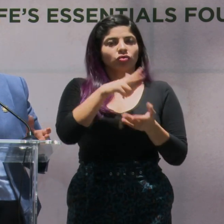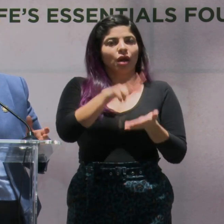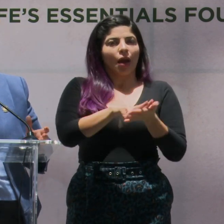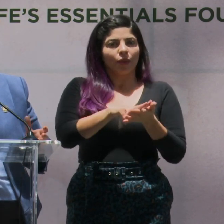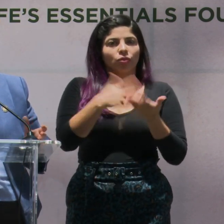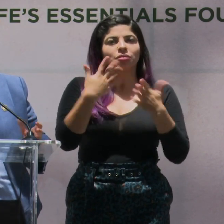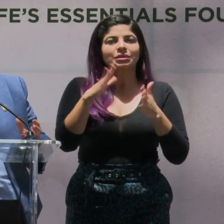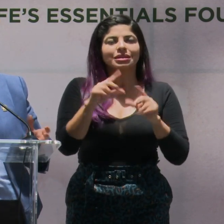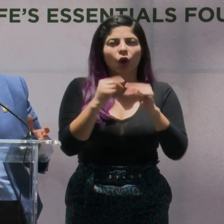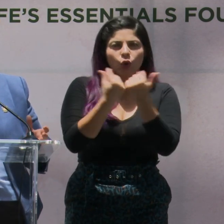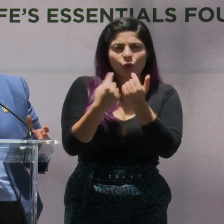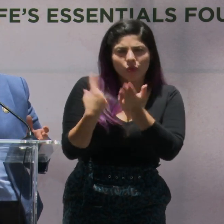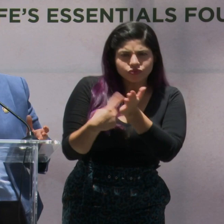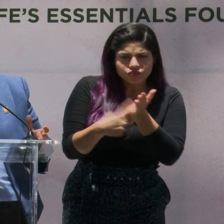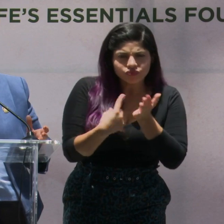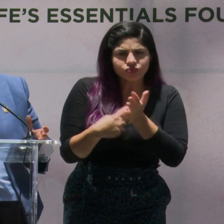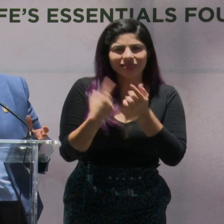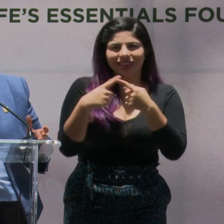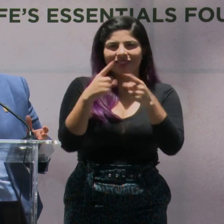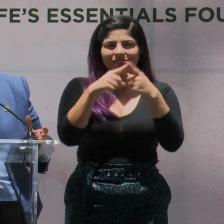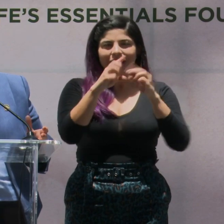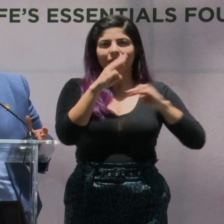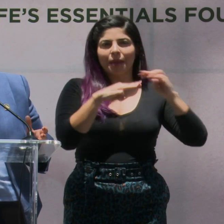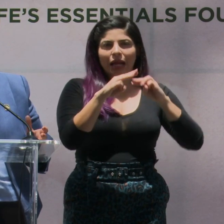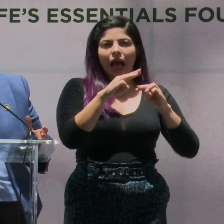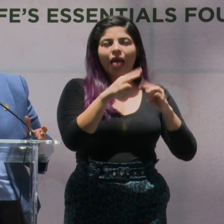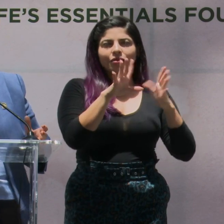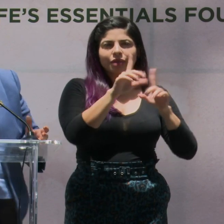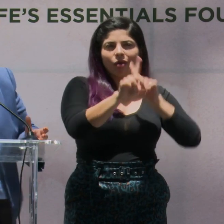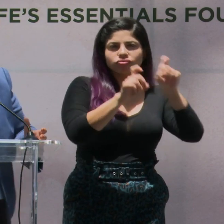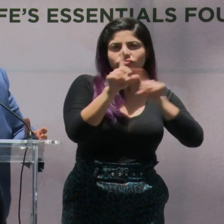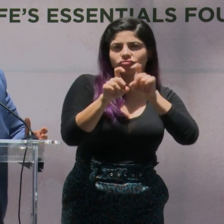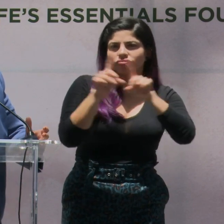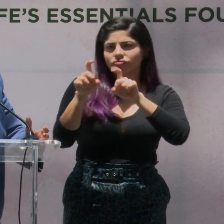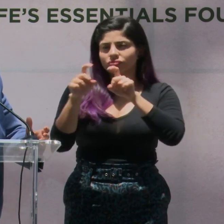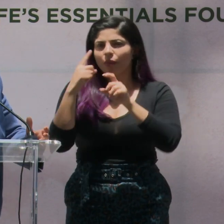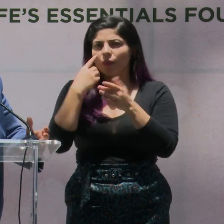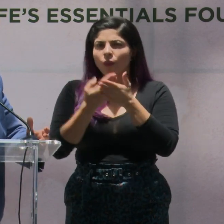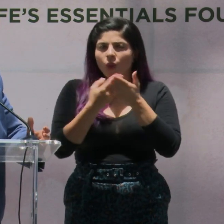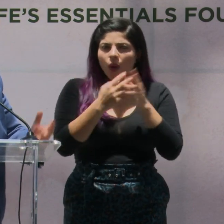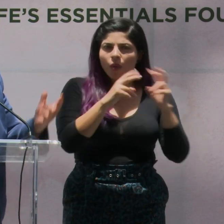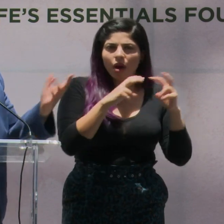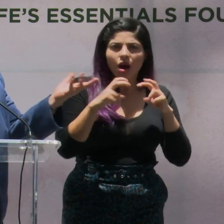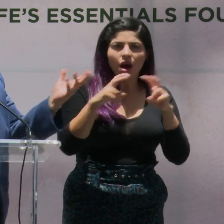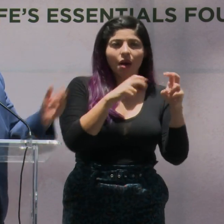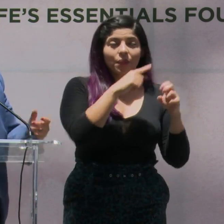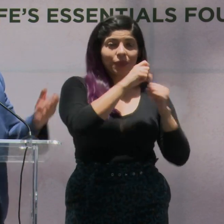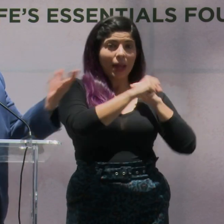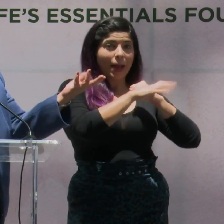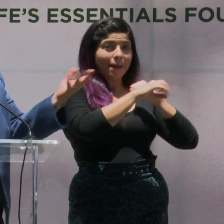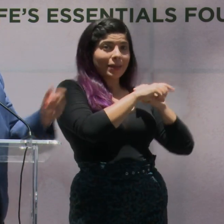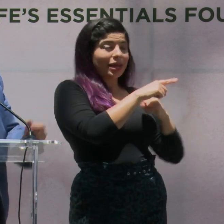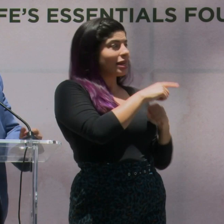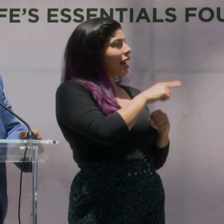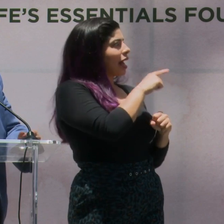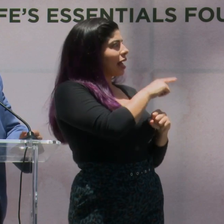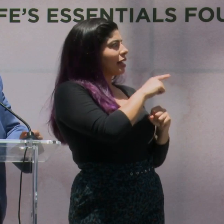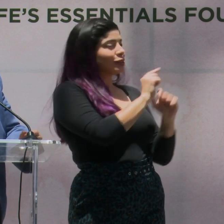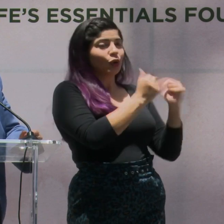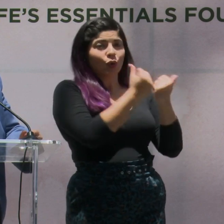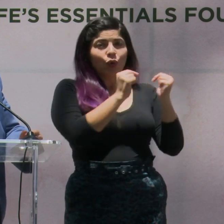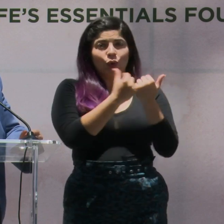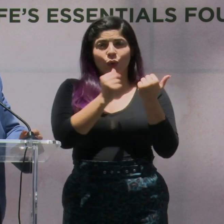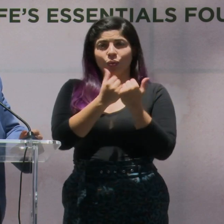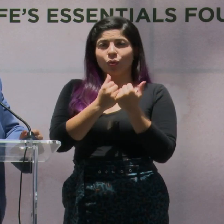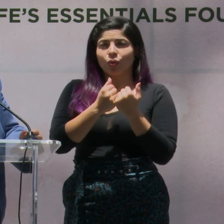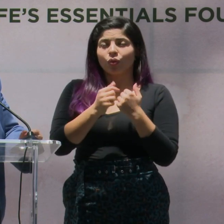hicieron Focus Group en diferentes mercados. Y esas campañas que fueron, estos Focus Group los